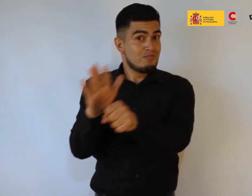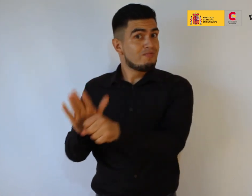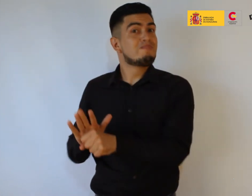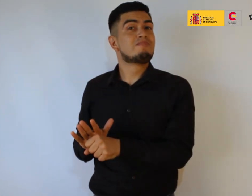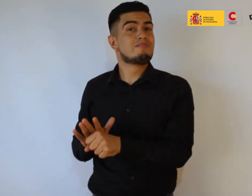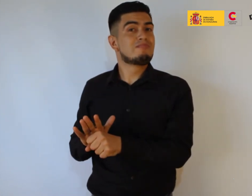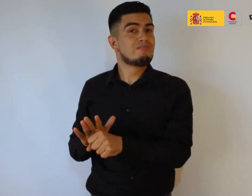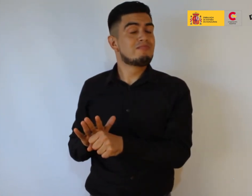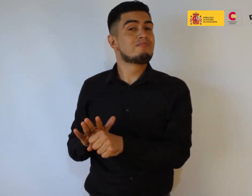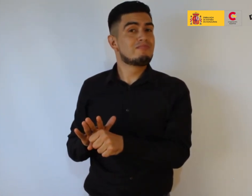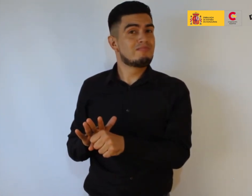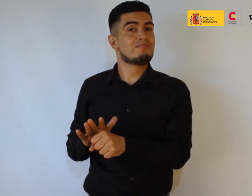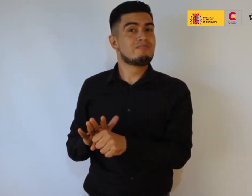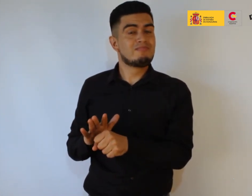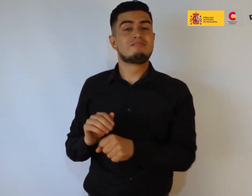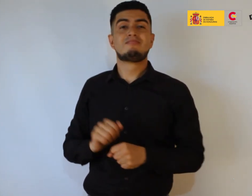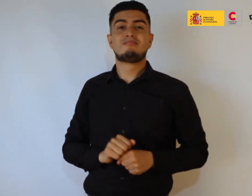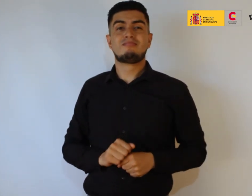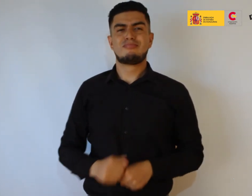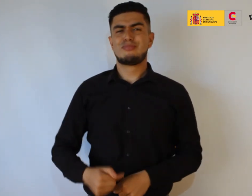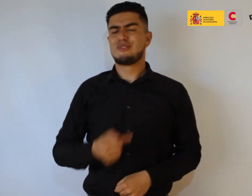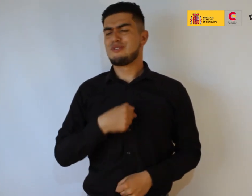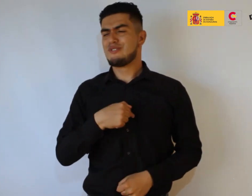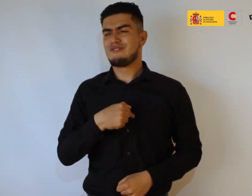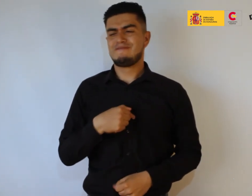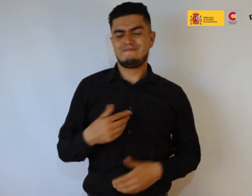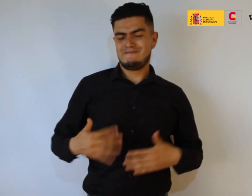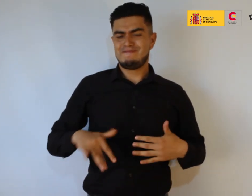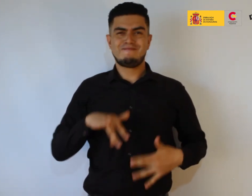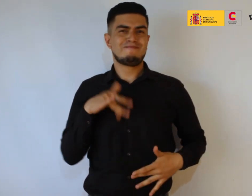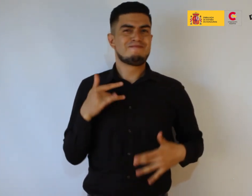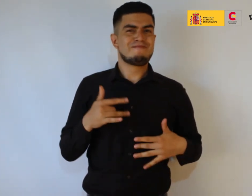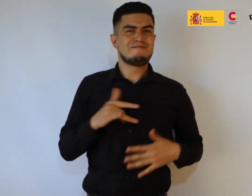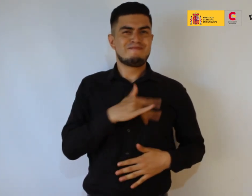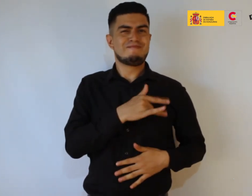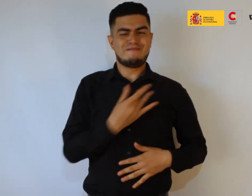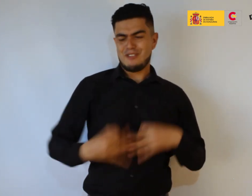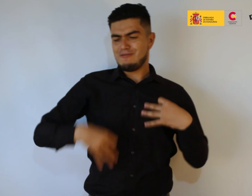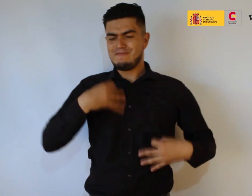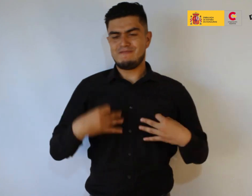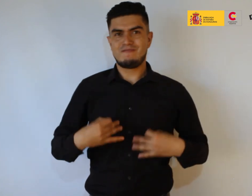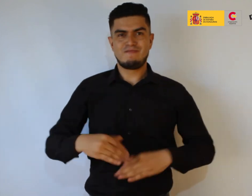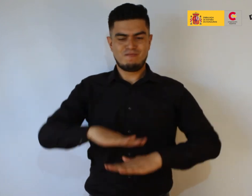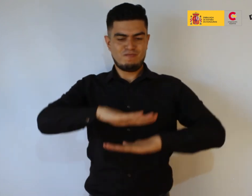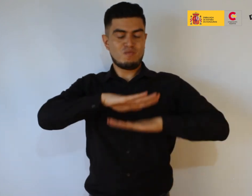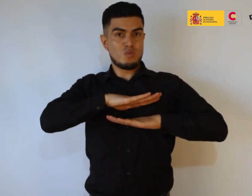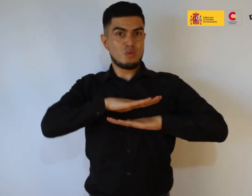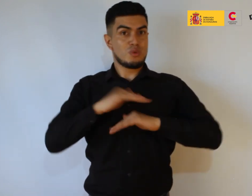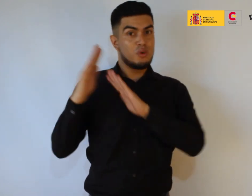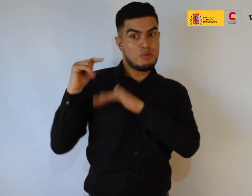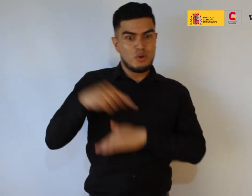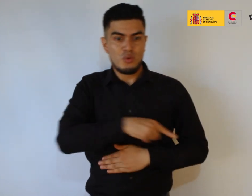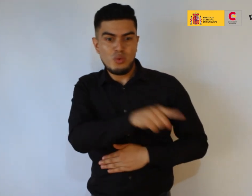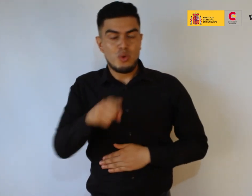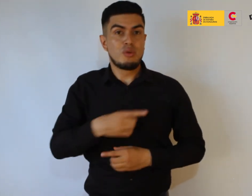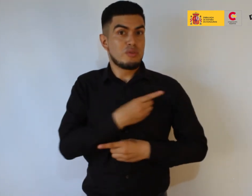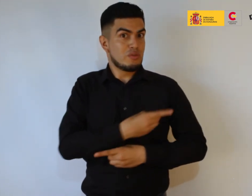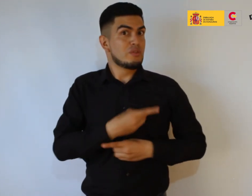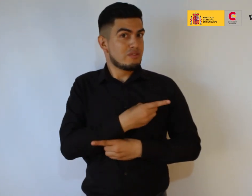Bueno, sobreallar, que estoy realmente contento y espero que disfruten. Y por favor, usen las luces de